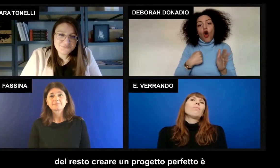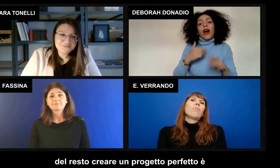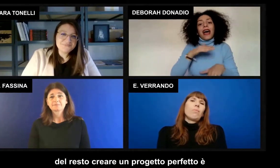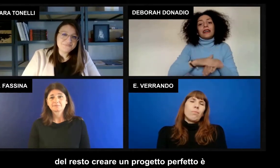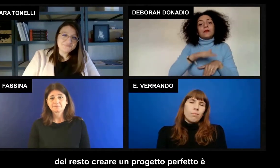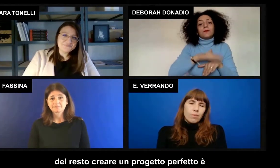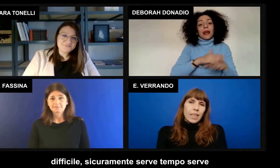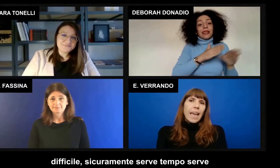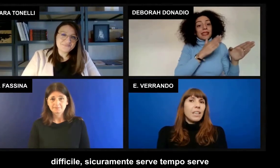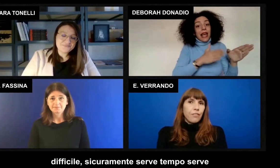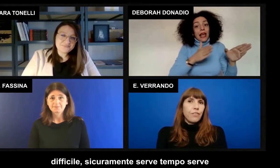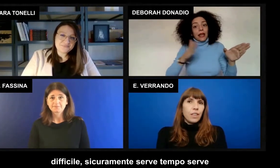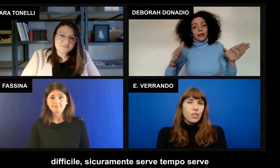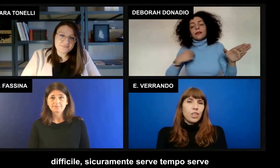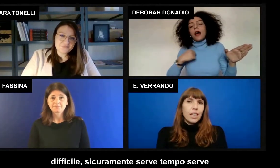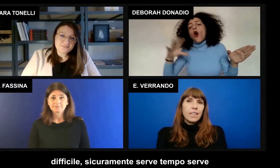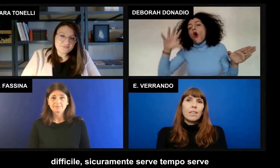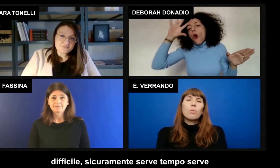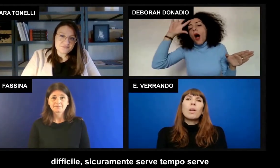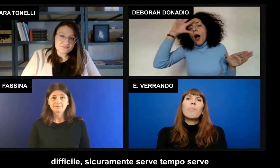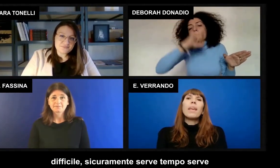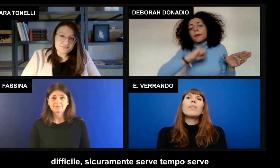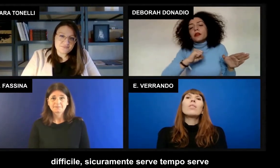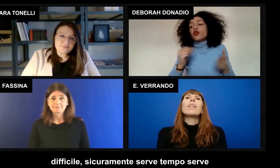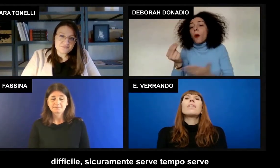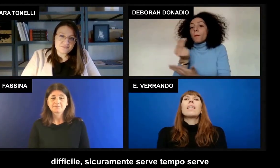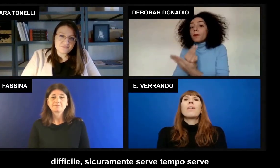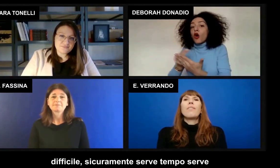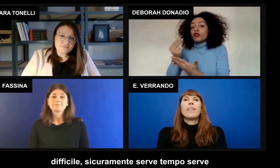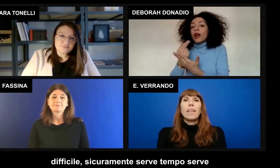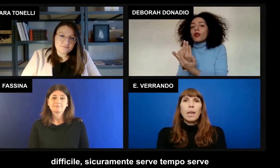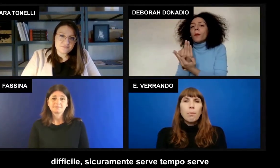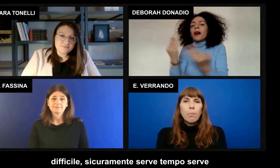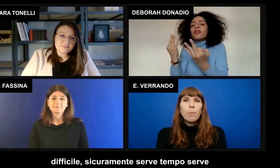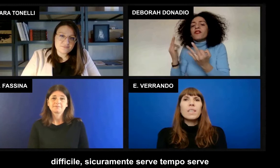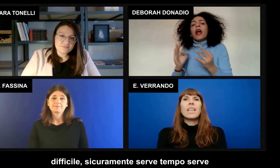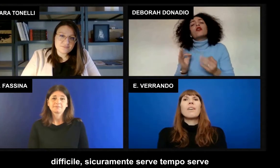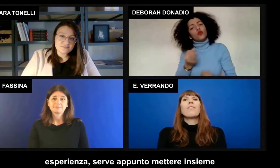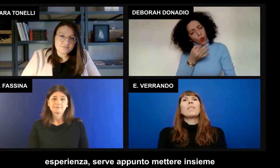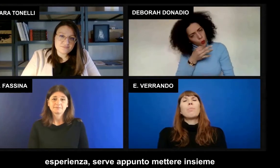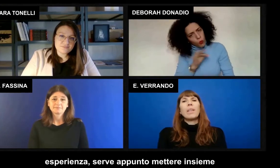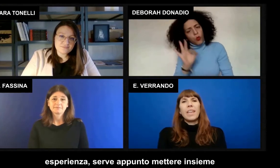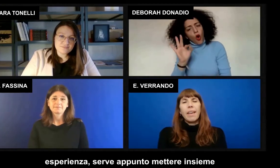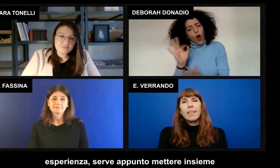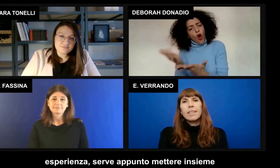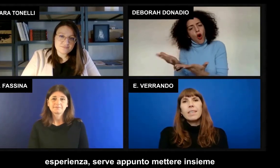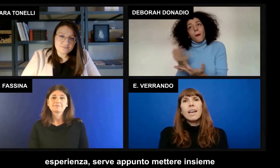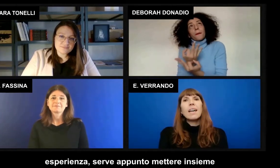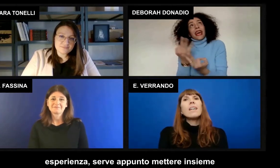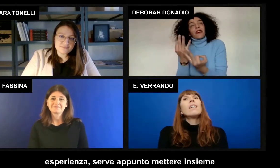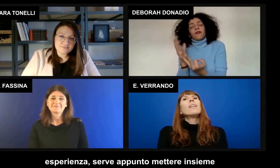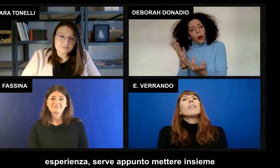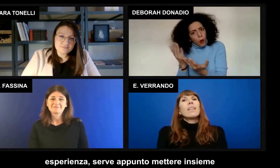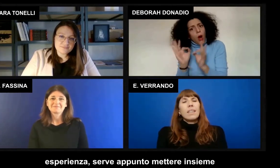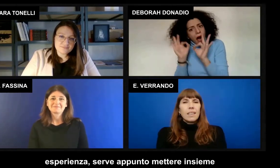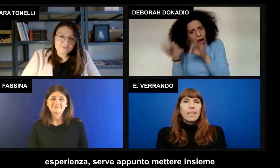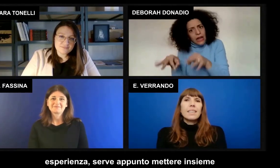è difficile. Sicuramente serve tempo, serve esperienza,